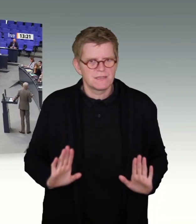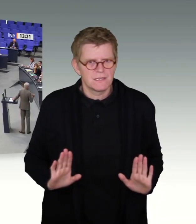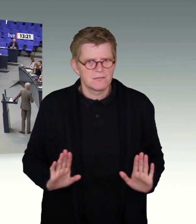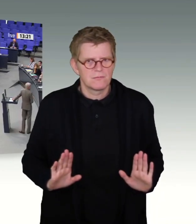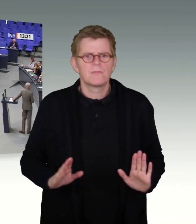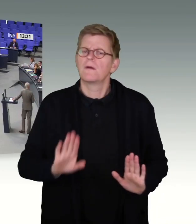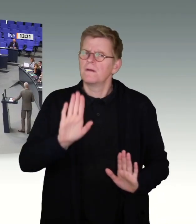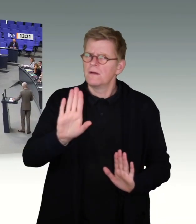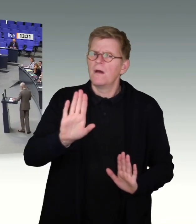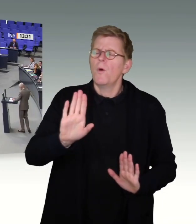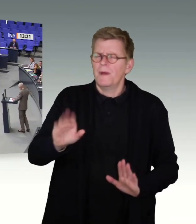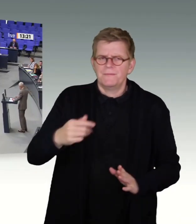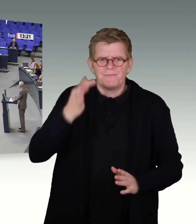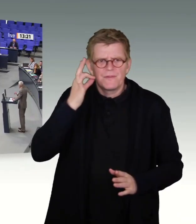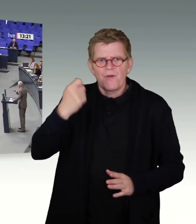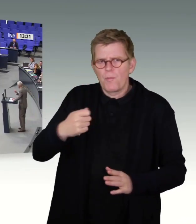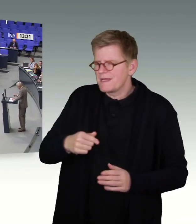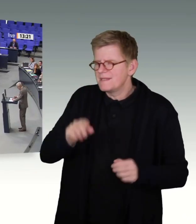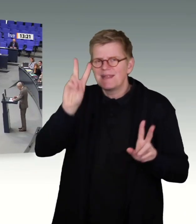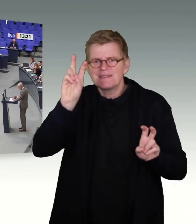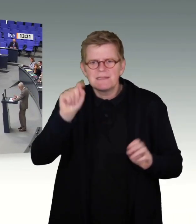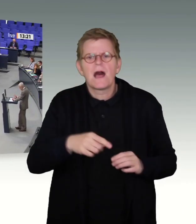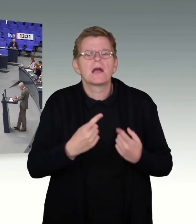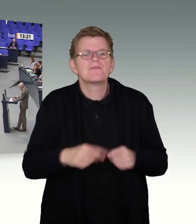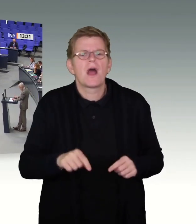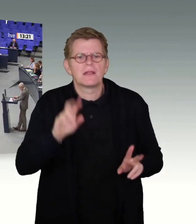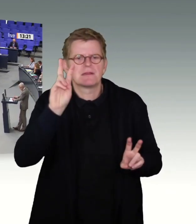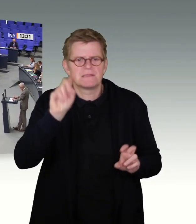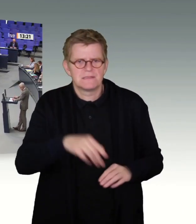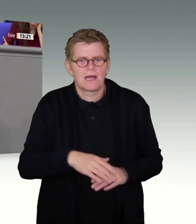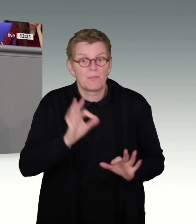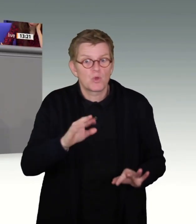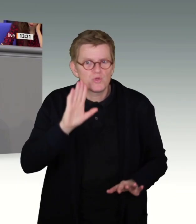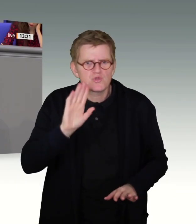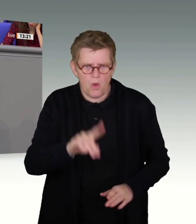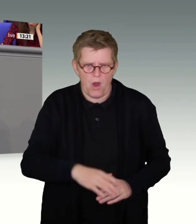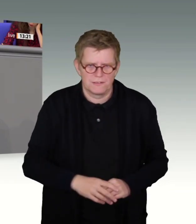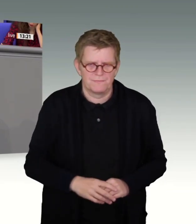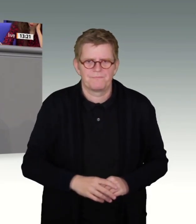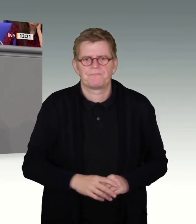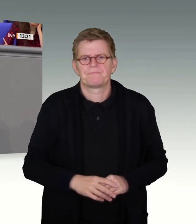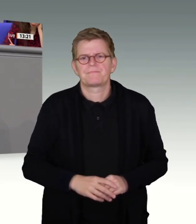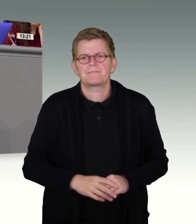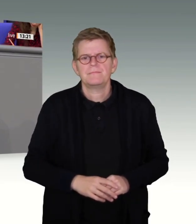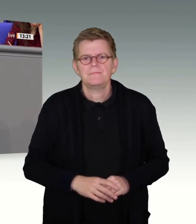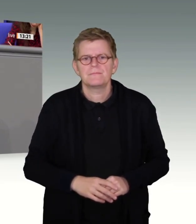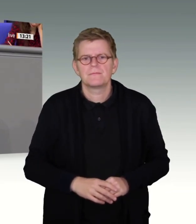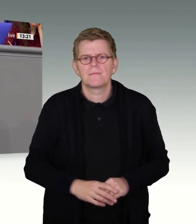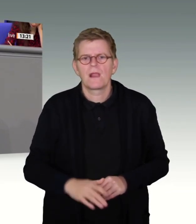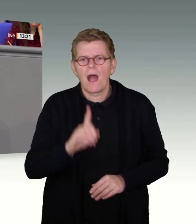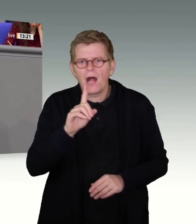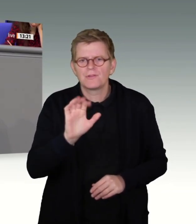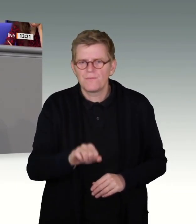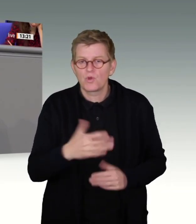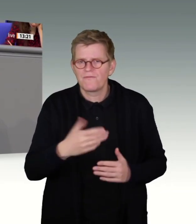mit Ihrer Erlaubnis, Frau Präsidentin? Ich zitiere eine andere Stelle mal, also gut zuhören. Danach ist nämlich möglich, die